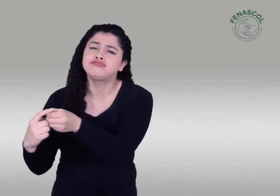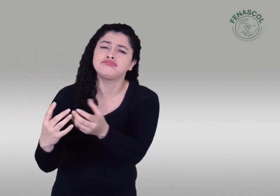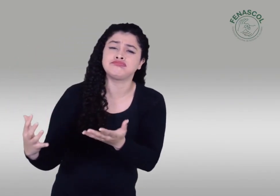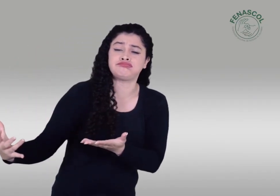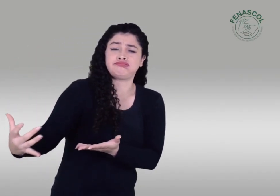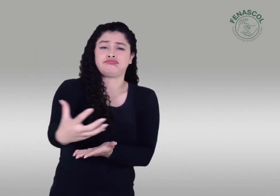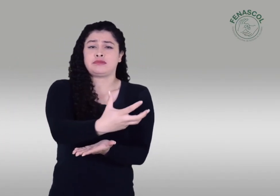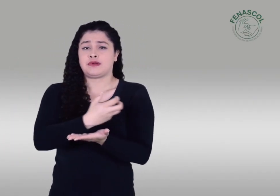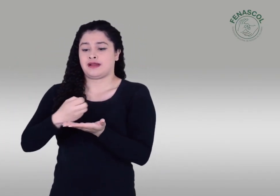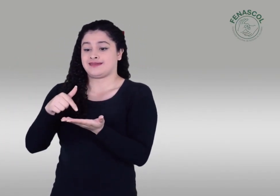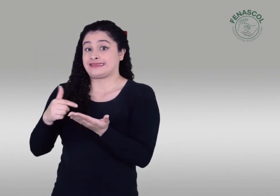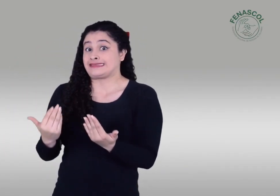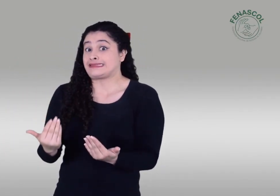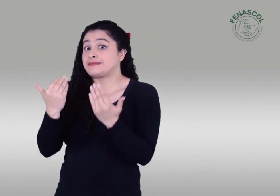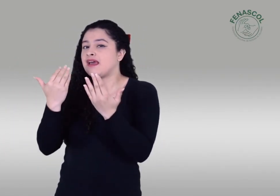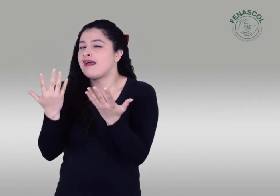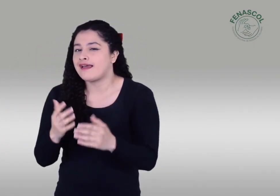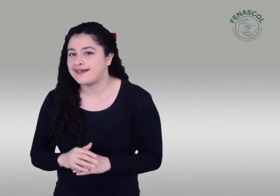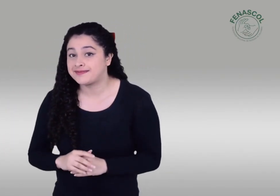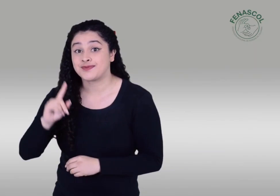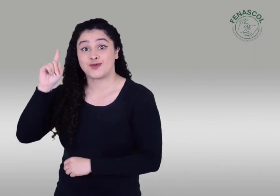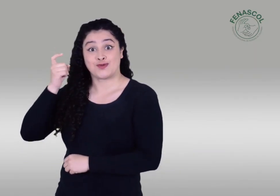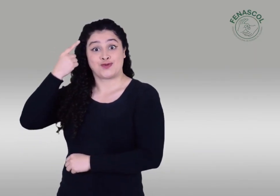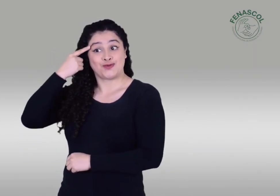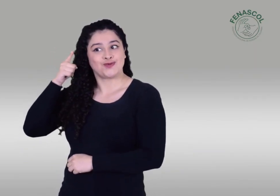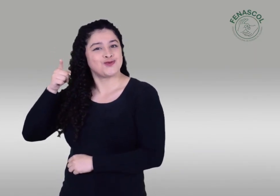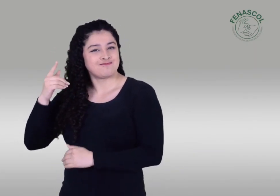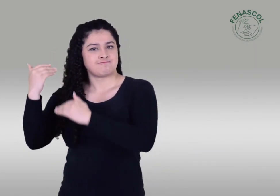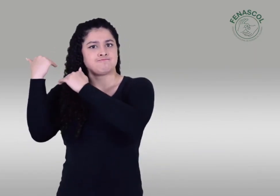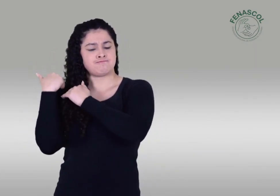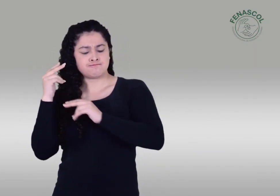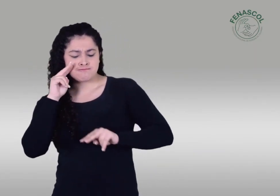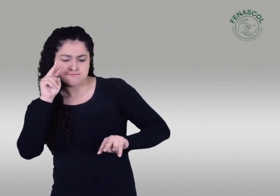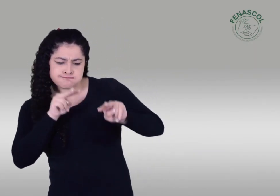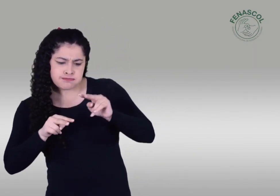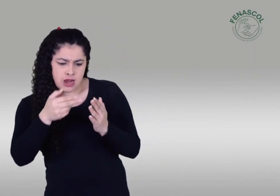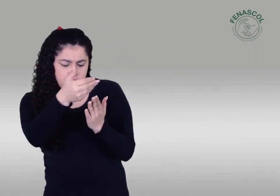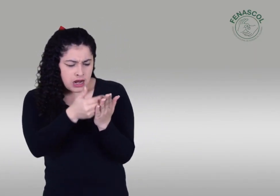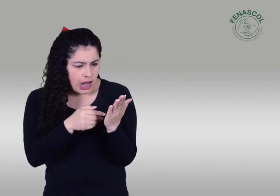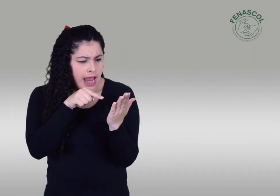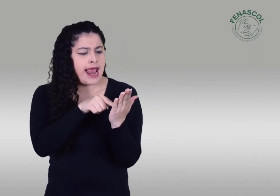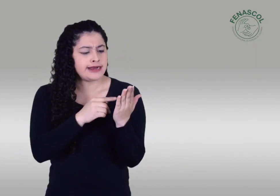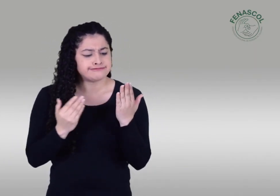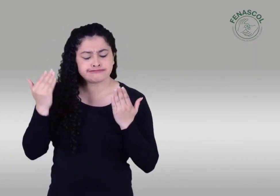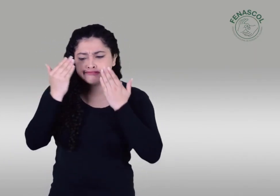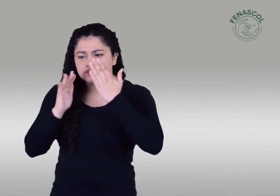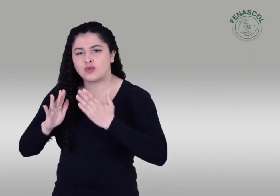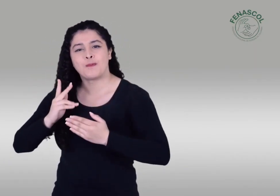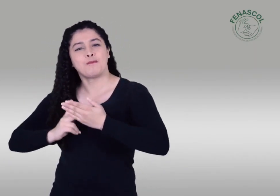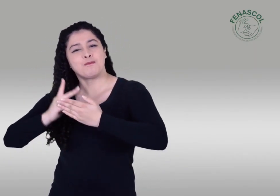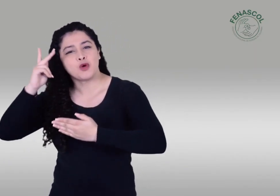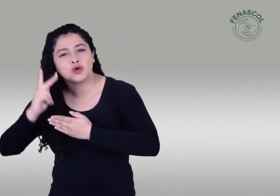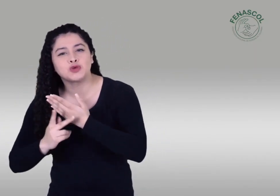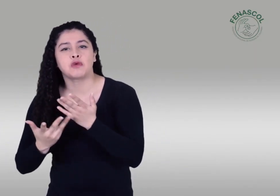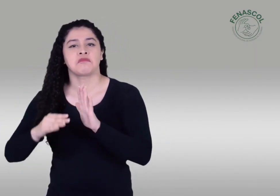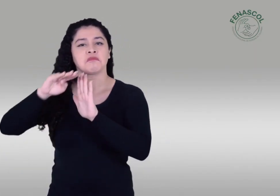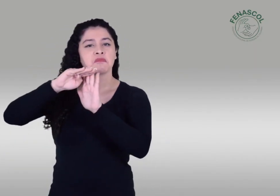tener esta información para implementar diversas acciones, como proyectos, lo relacionado con las